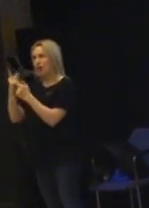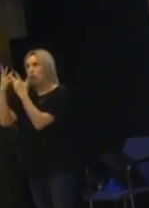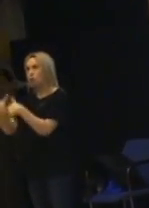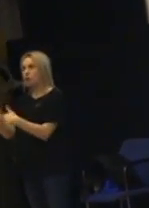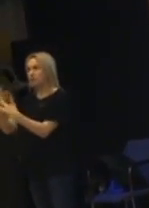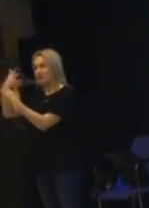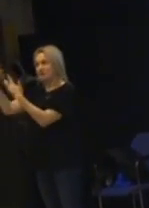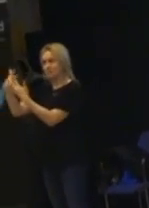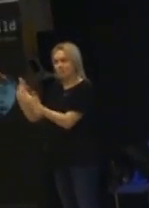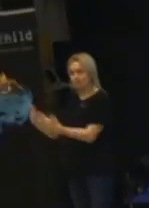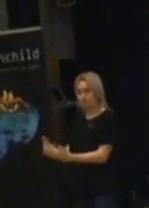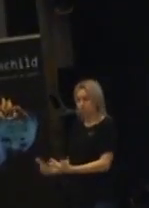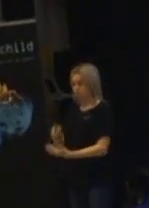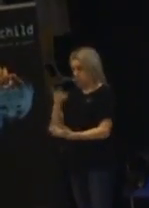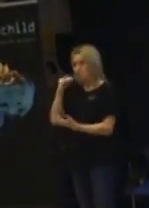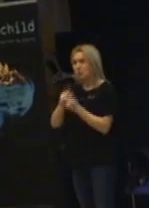riktigt bra det där.